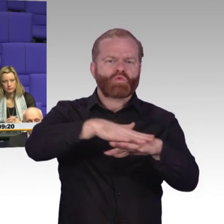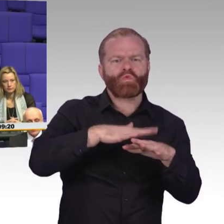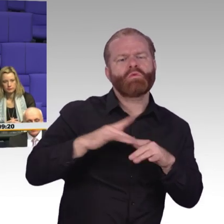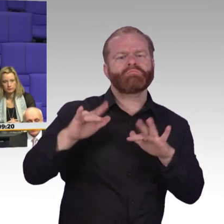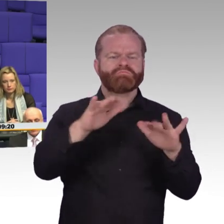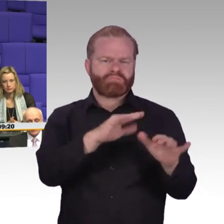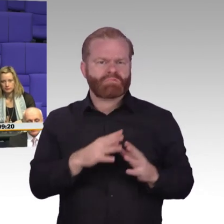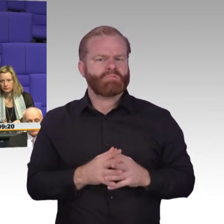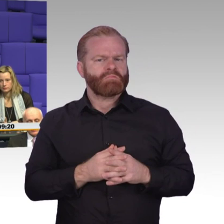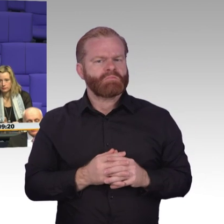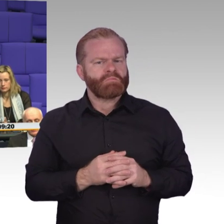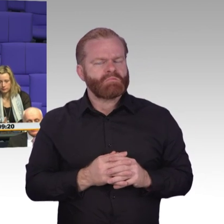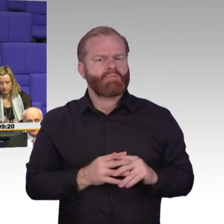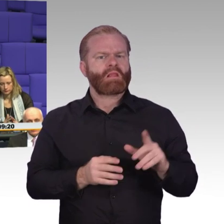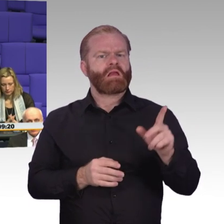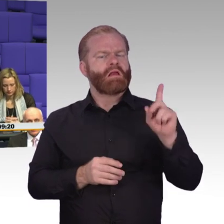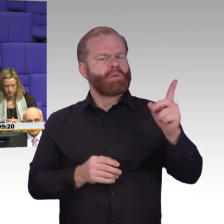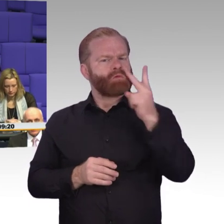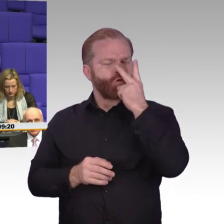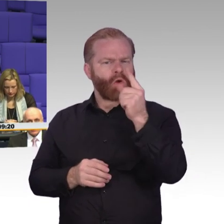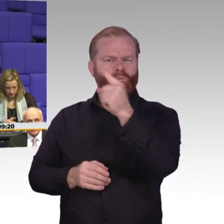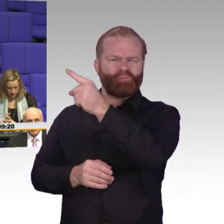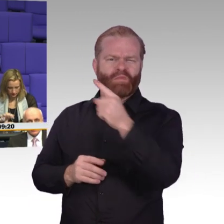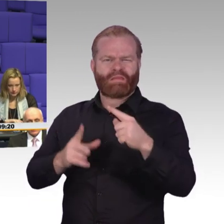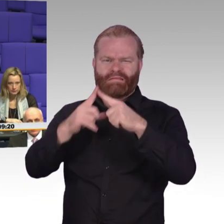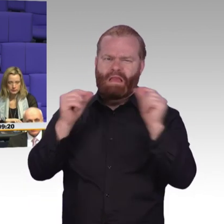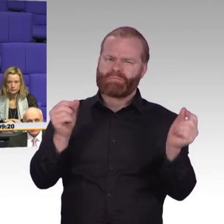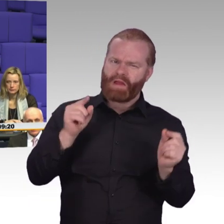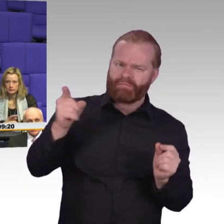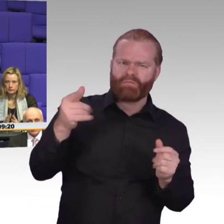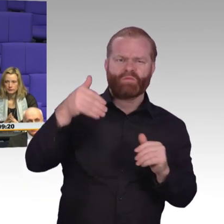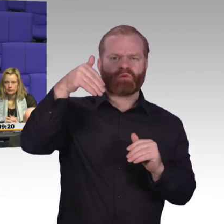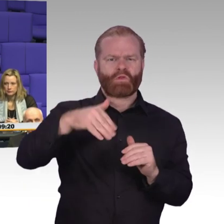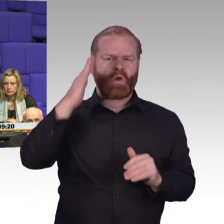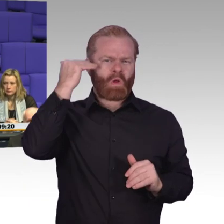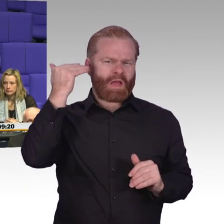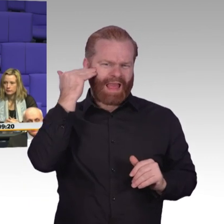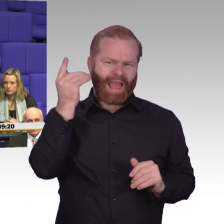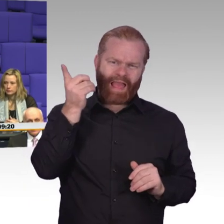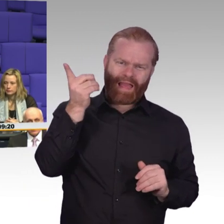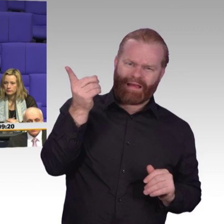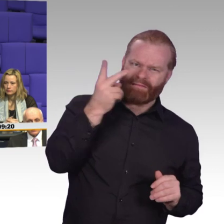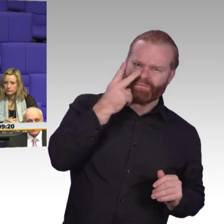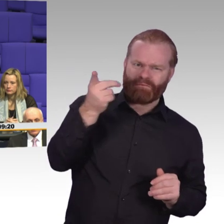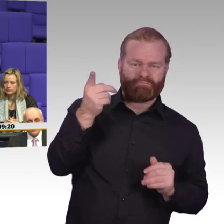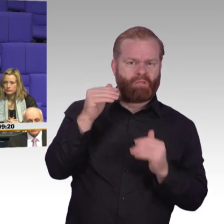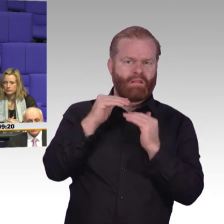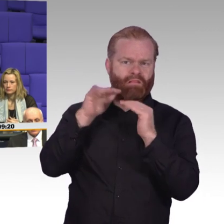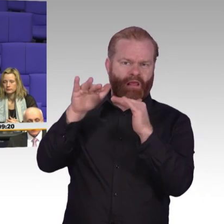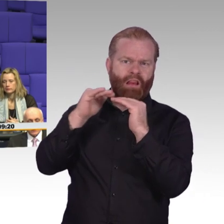In Deutschland sind wir bei, ich gehe davon aus, dürfen es wissen, zwei Prozent, circa zwei Prozent. Was macht denn der Staat hier, um entsprechende Infrastruktur